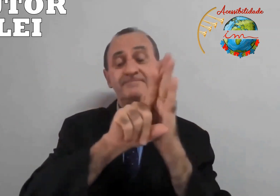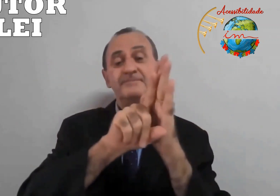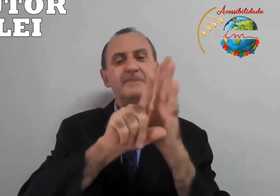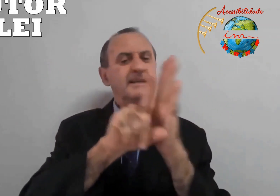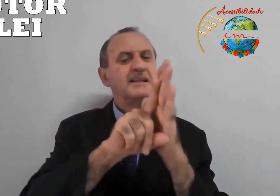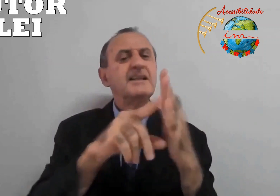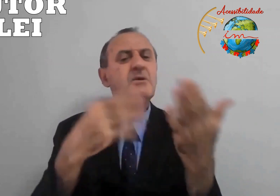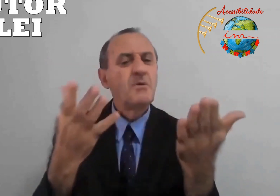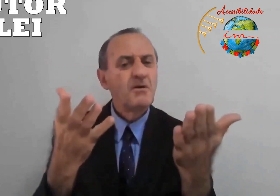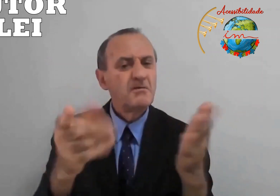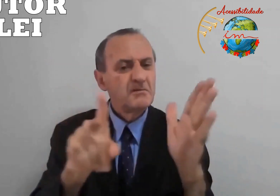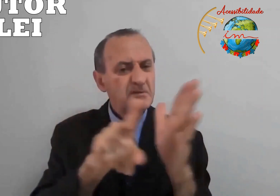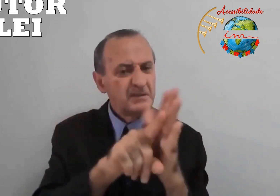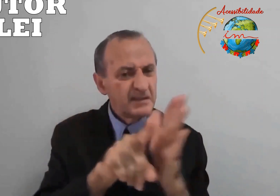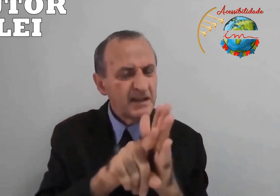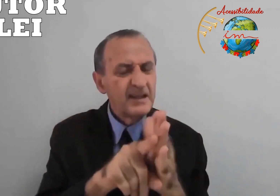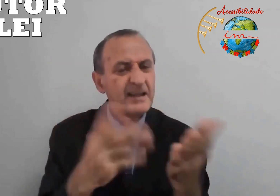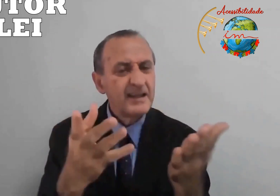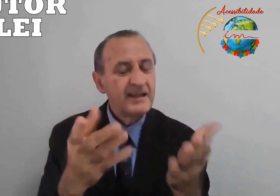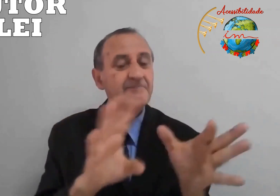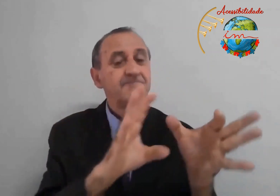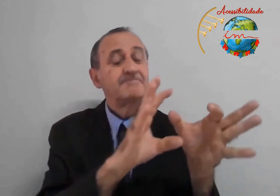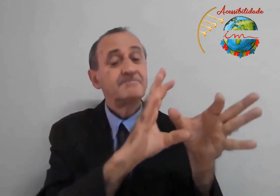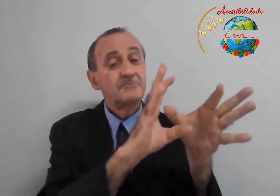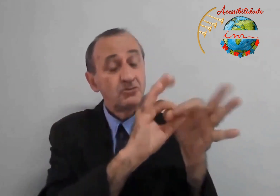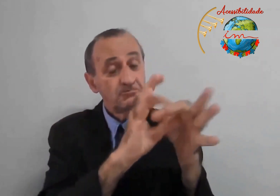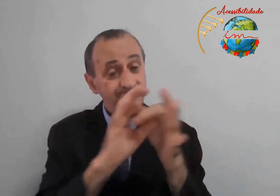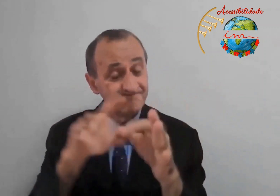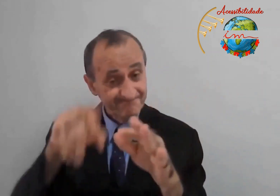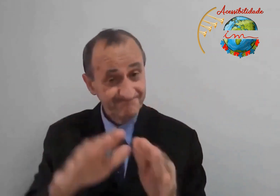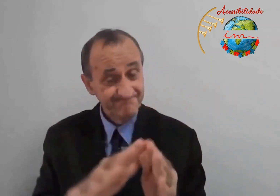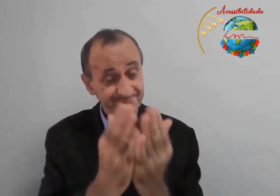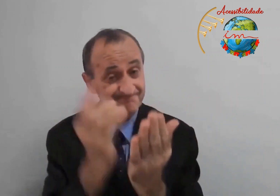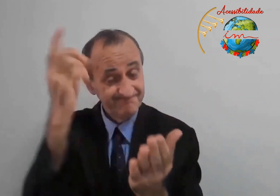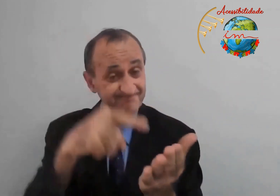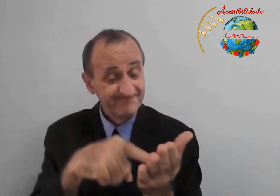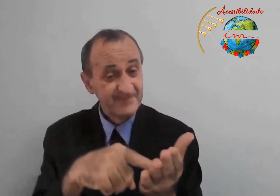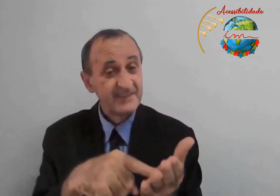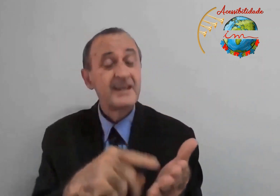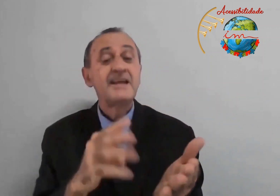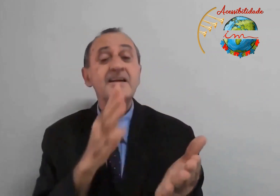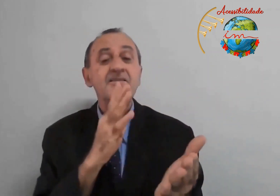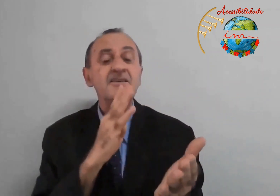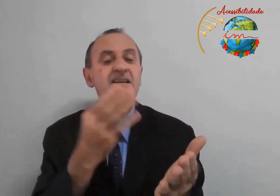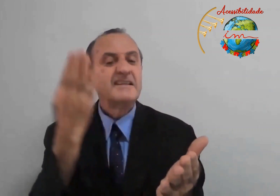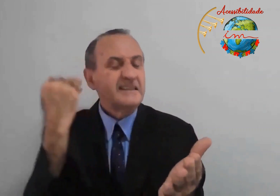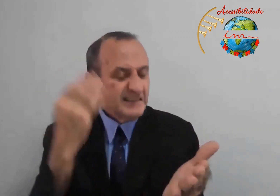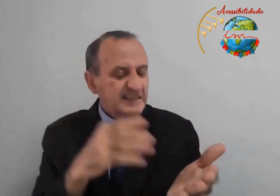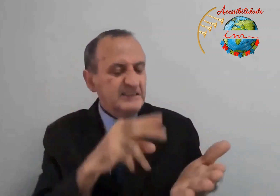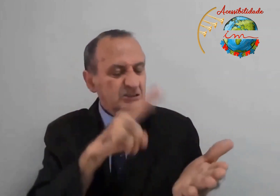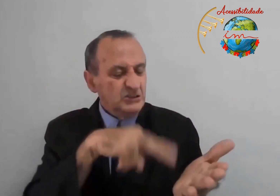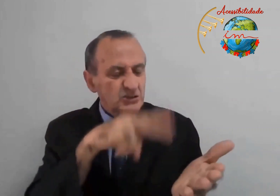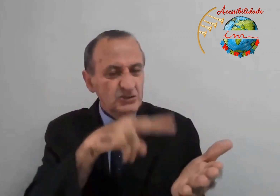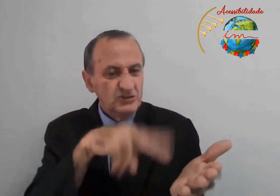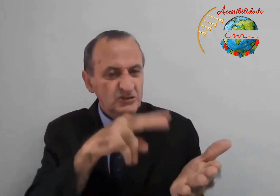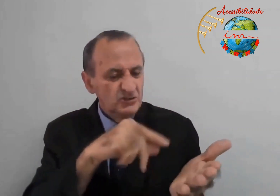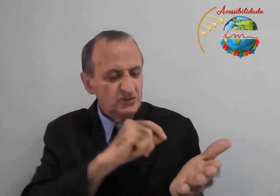Doutor da lei. Mas que lei? A lei aqui no contexto bíblico. Então, a pessoa que conhecia